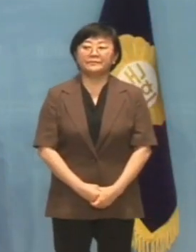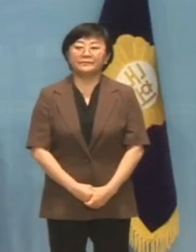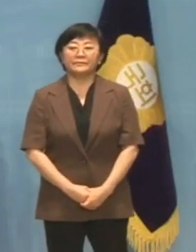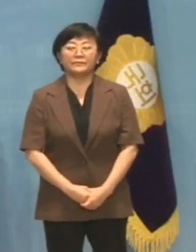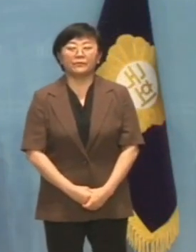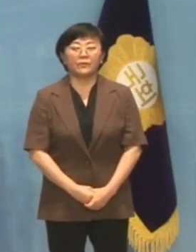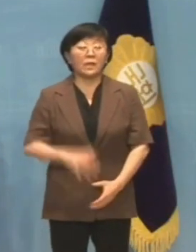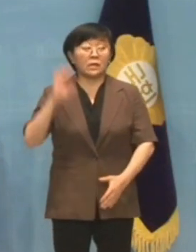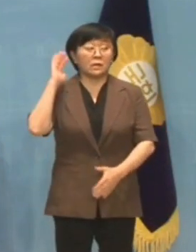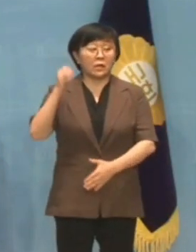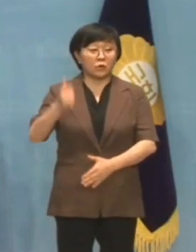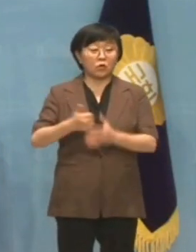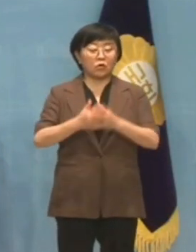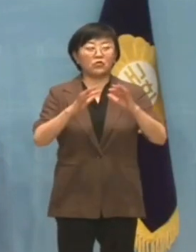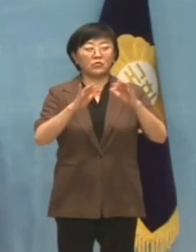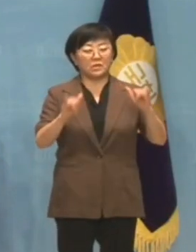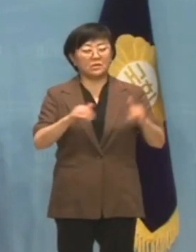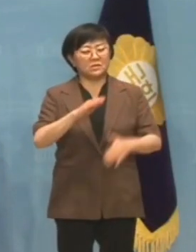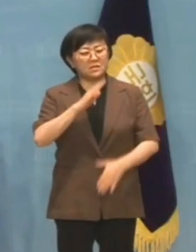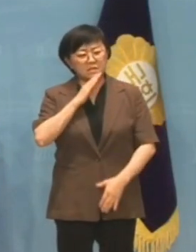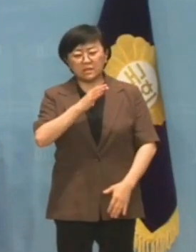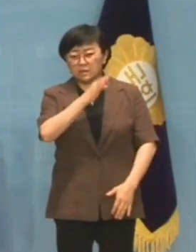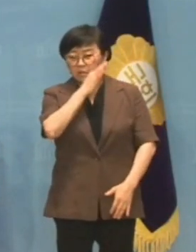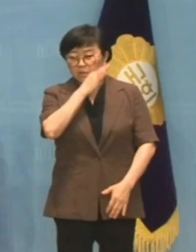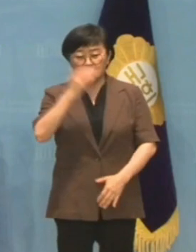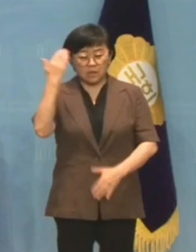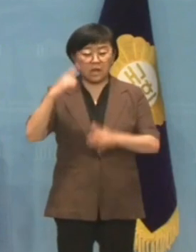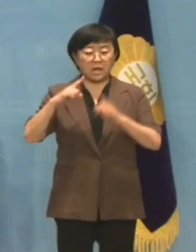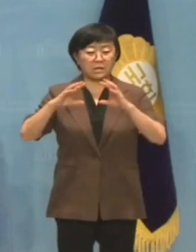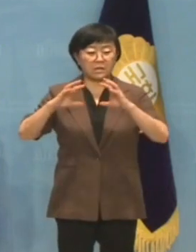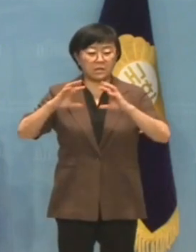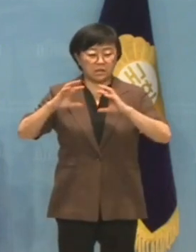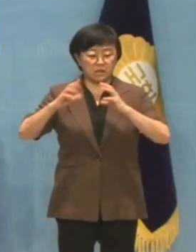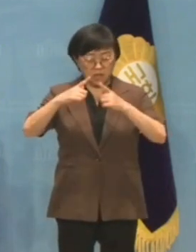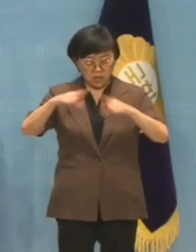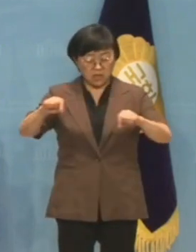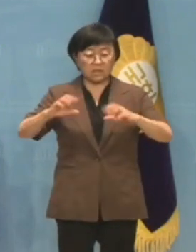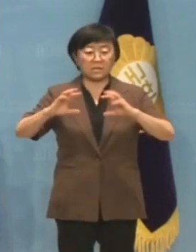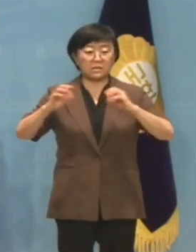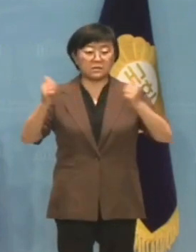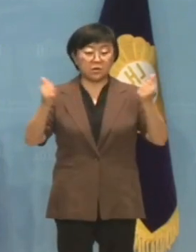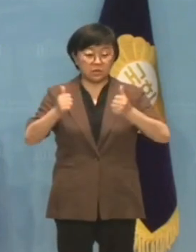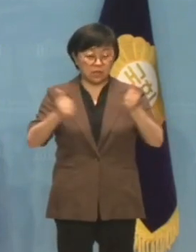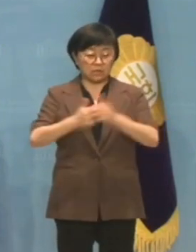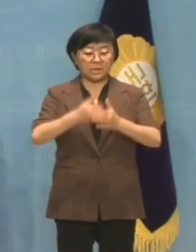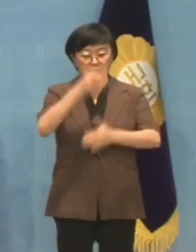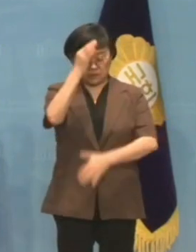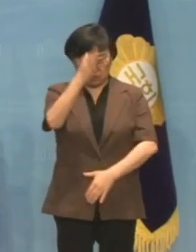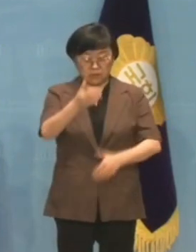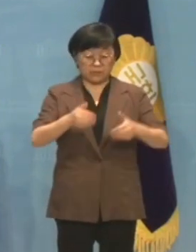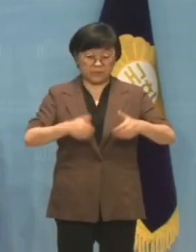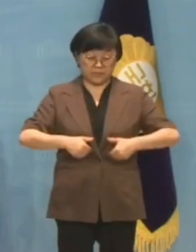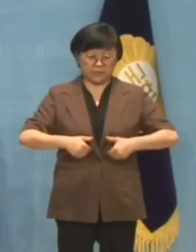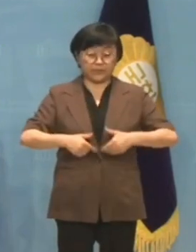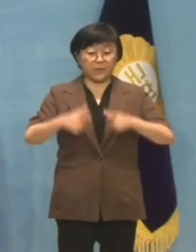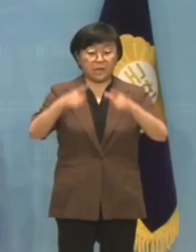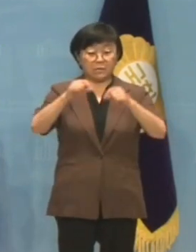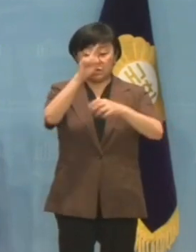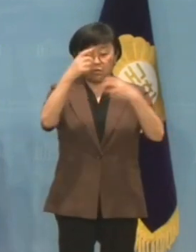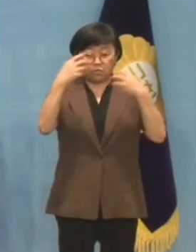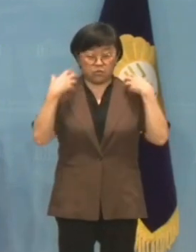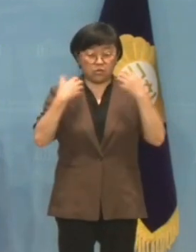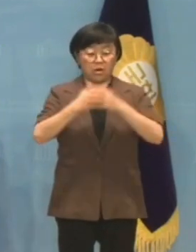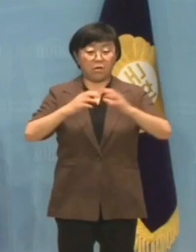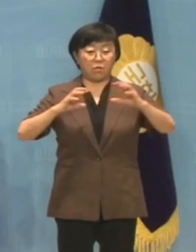대통령은 국민을 치욕스럽게 한 한일정상회담에 대해 이제라도 사과하십시오. 일본 정부가